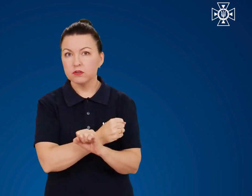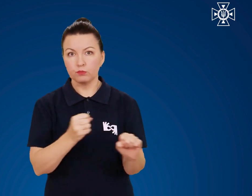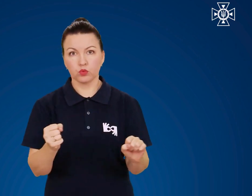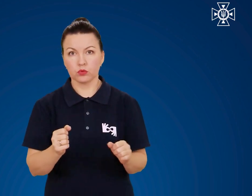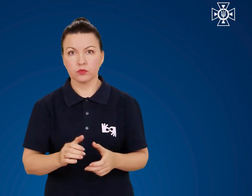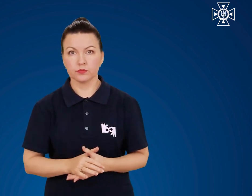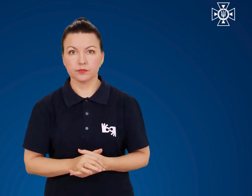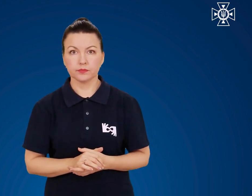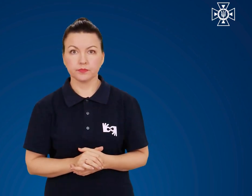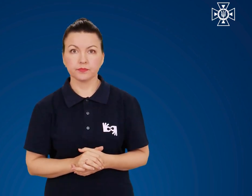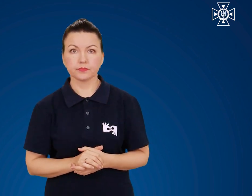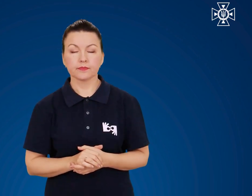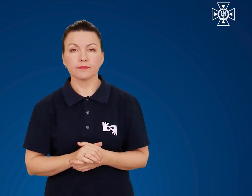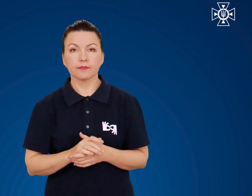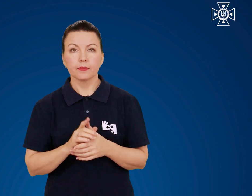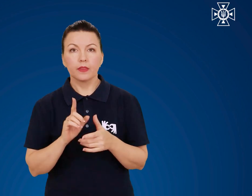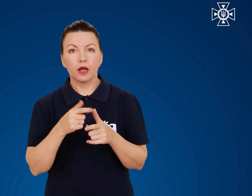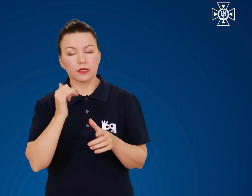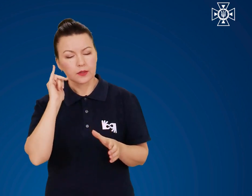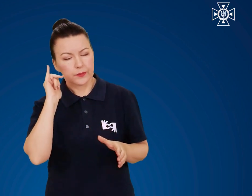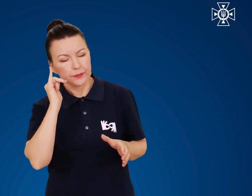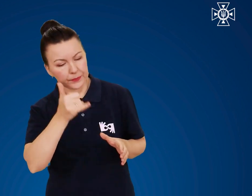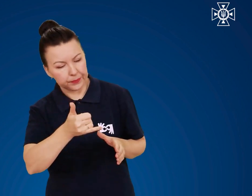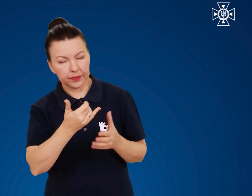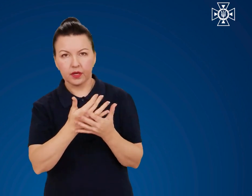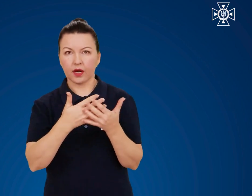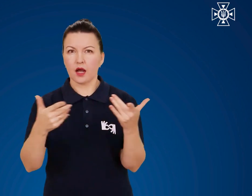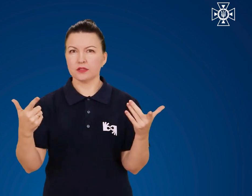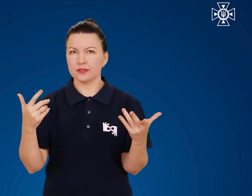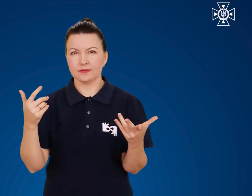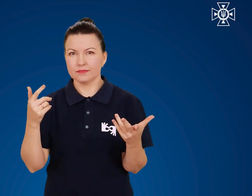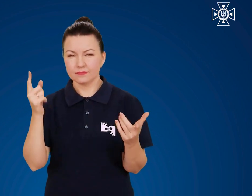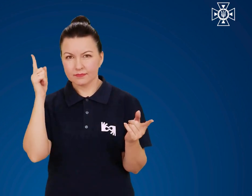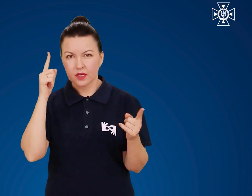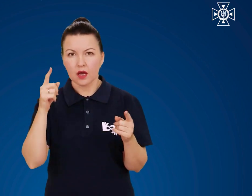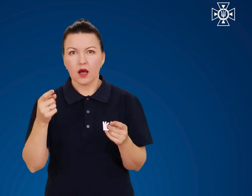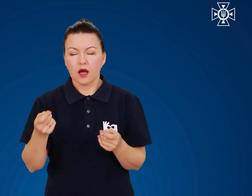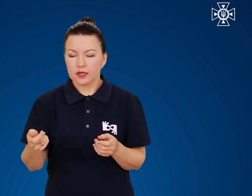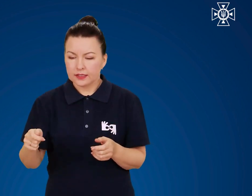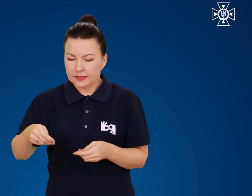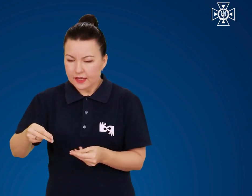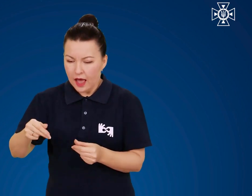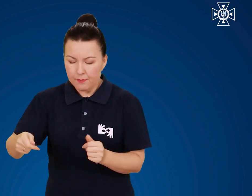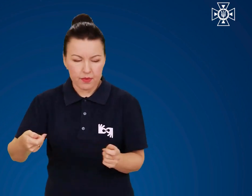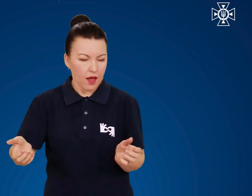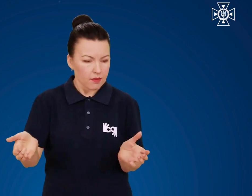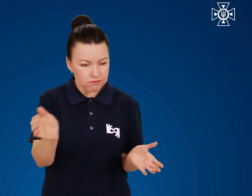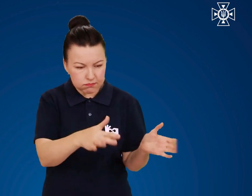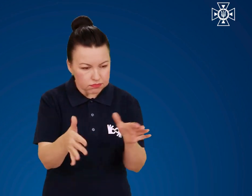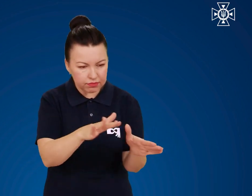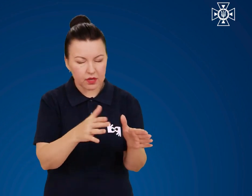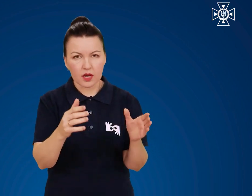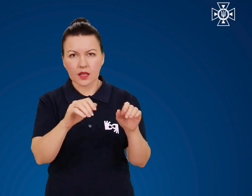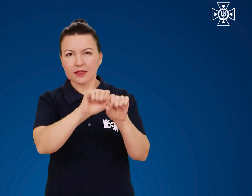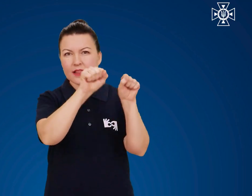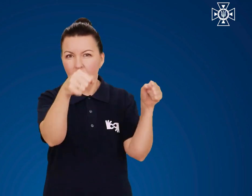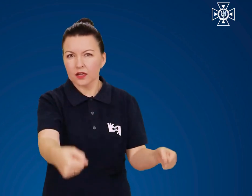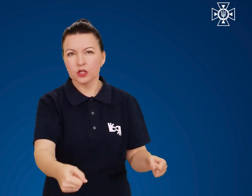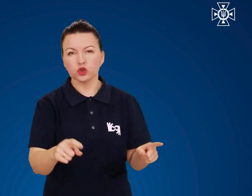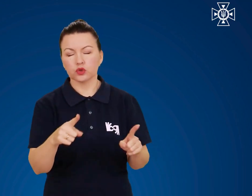вибух Заливати предмет рідинами, засипати грунтом або чимось його накривати